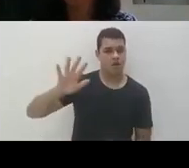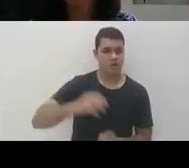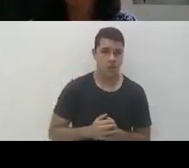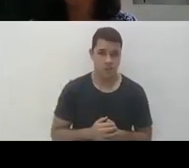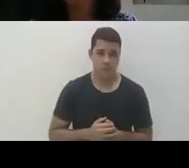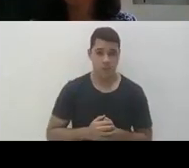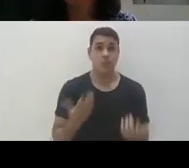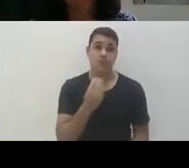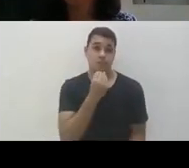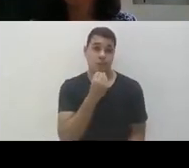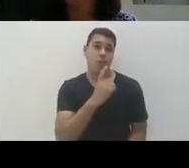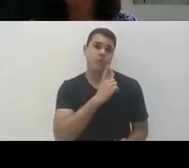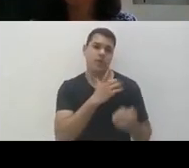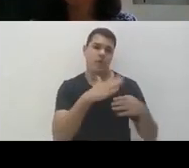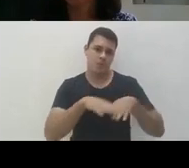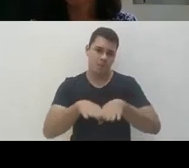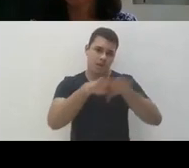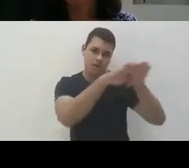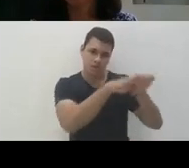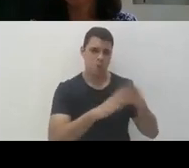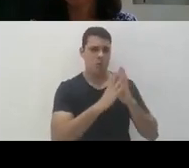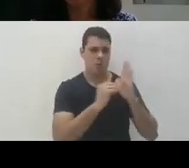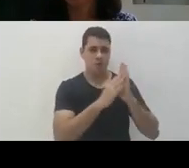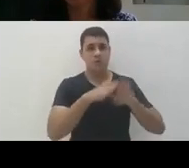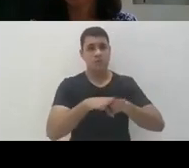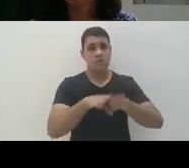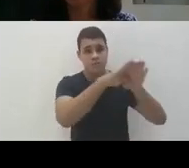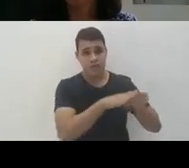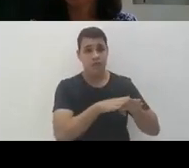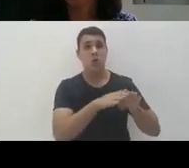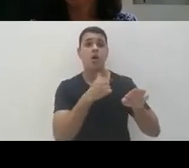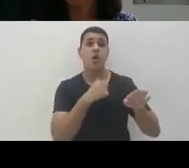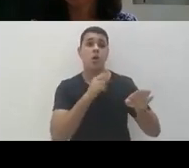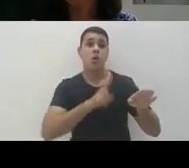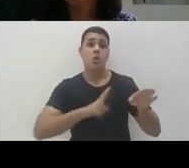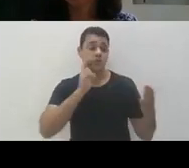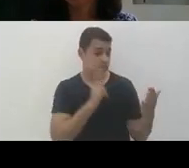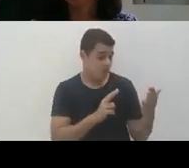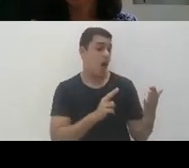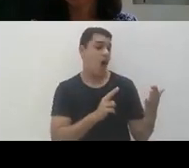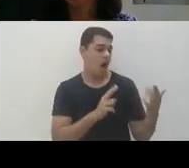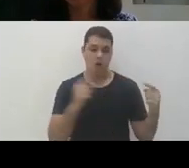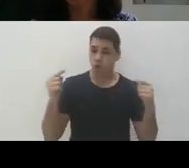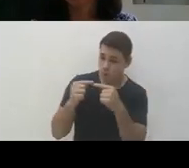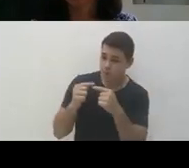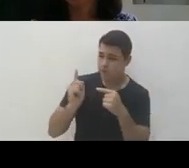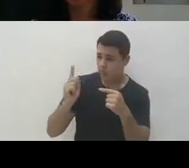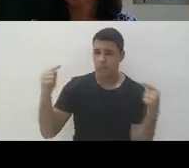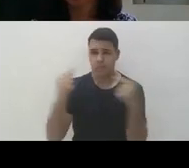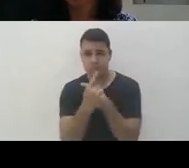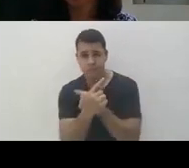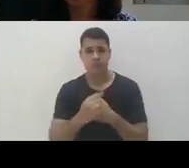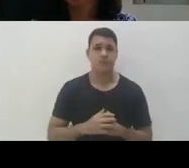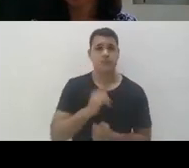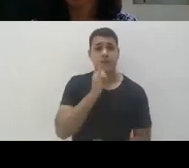existem sempre os parâmetros gerais que são desses que eu falo que a ciência precisa validar, tipo assim, vai